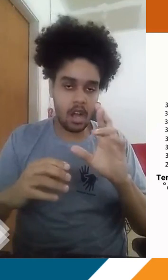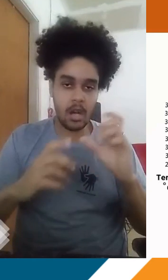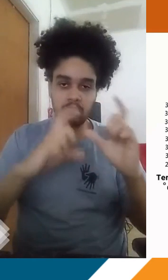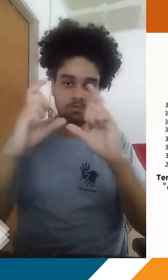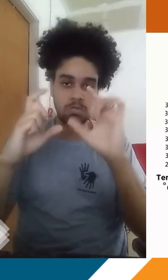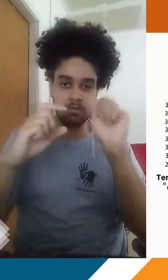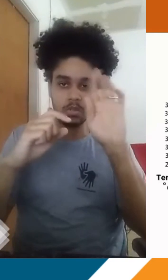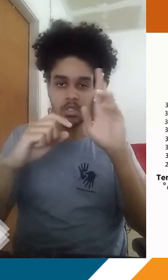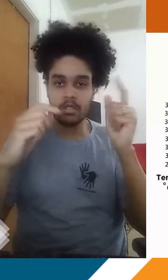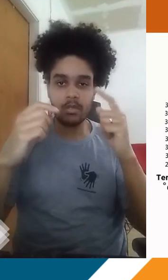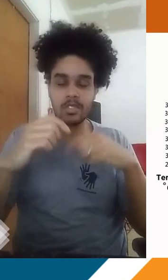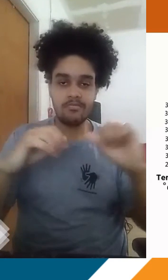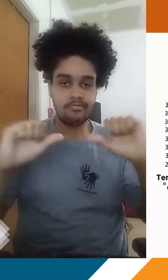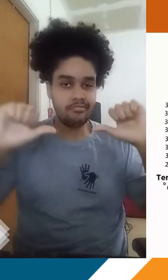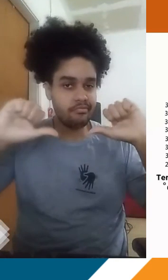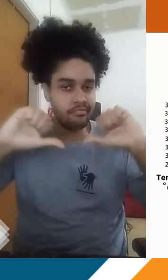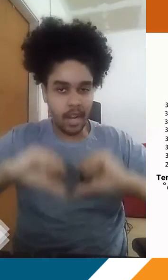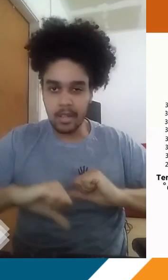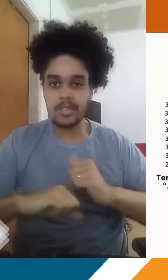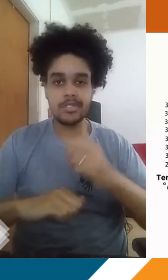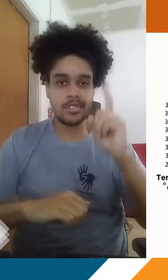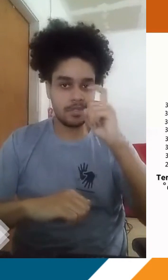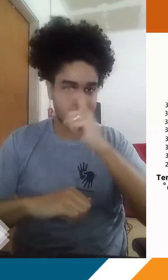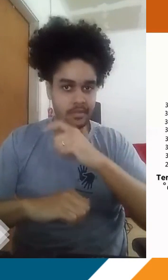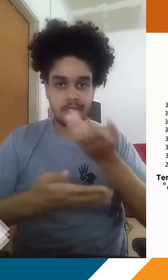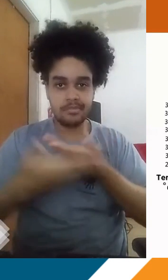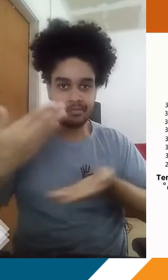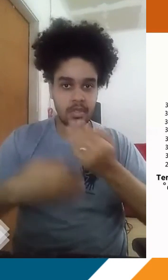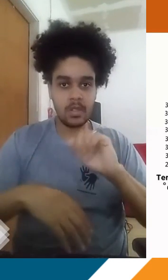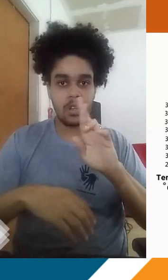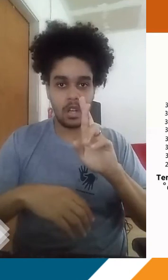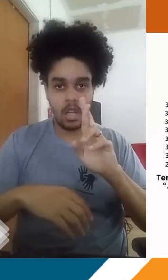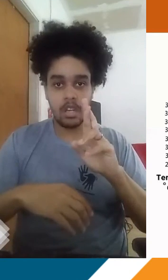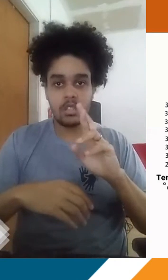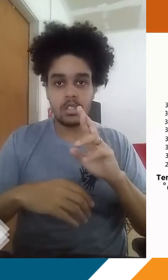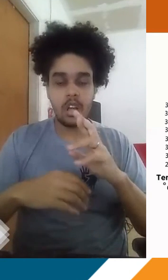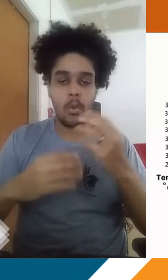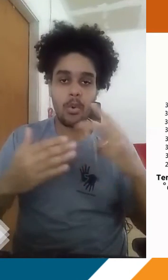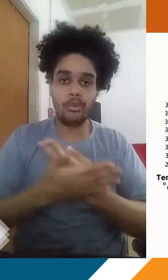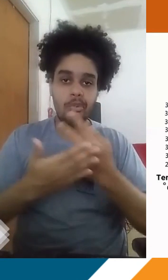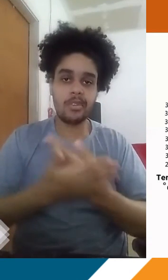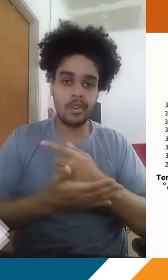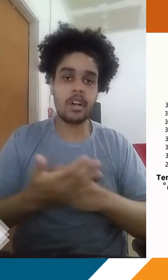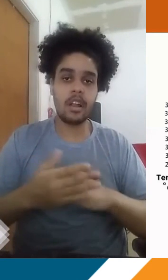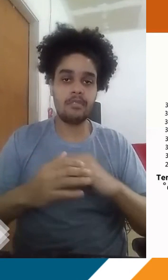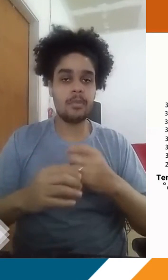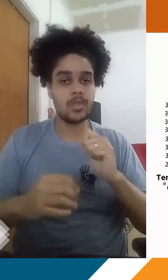camadas de ar. Então, isso acaba prejudicando essa dificuldade de circulação de ar, acaba tendendo a agravar ainda